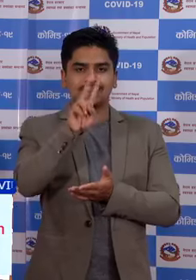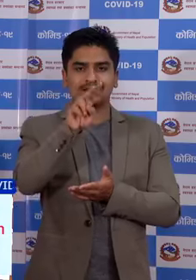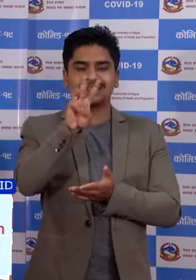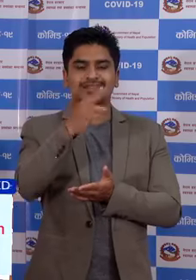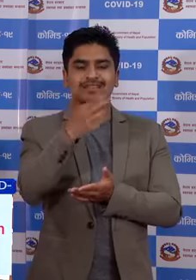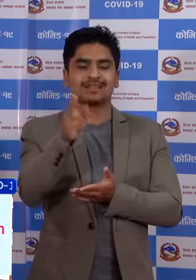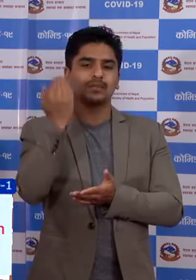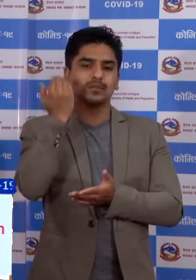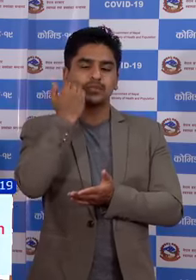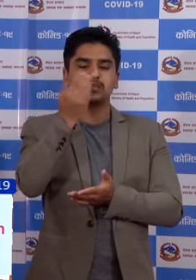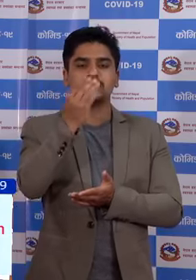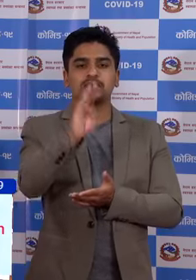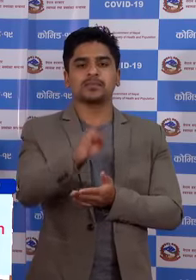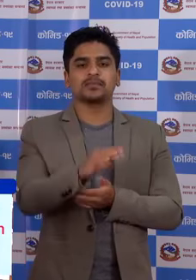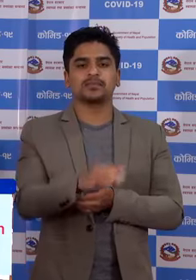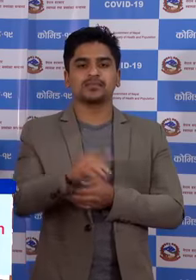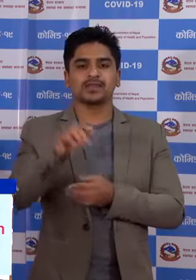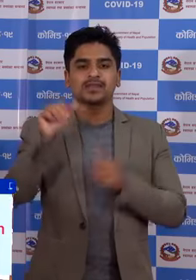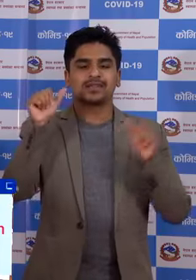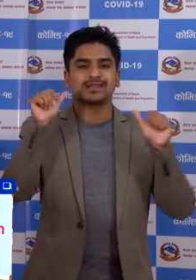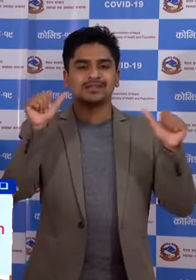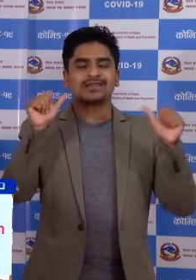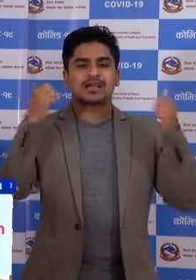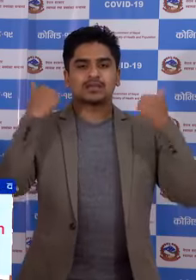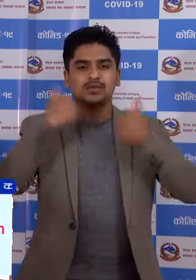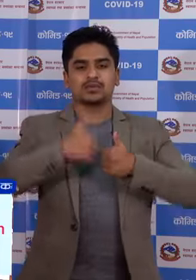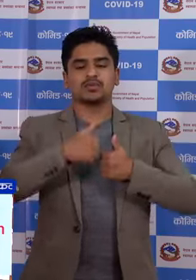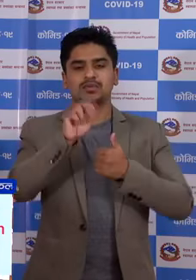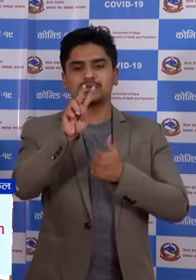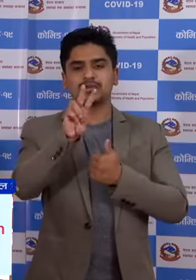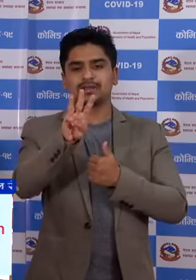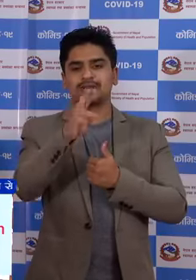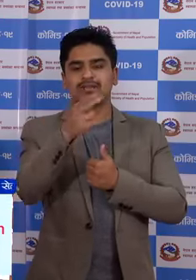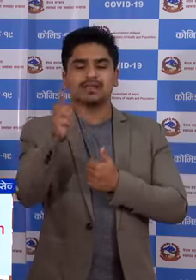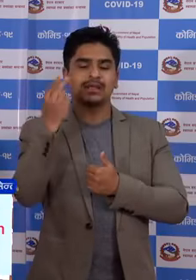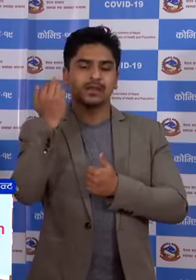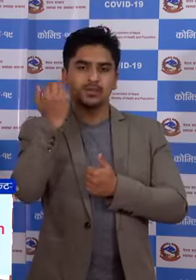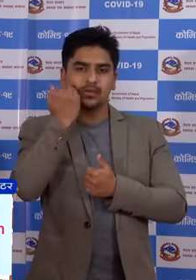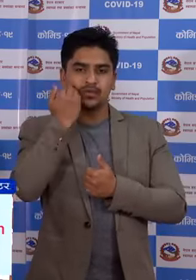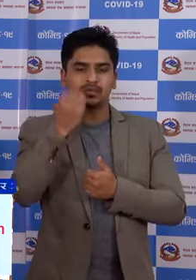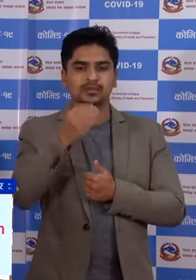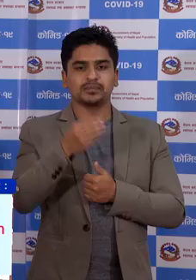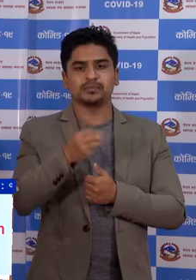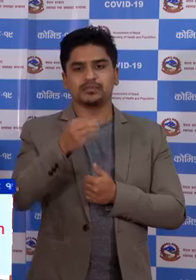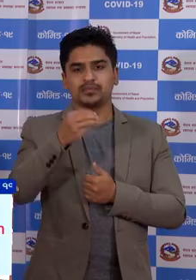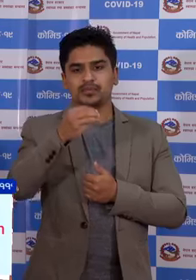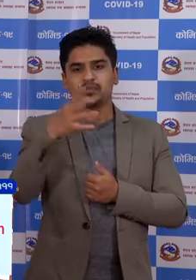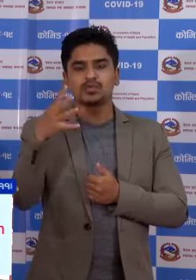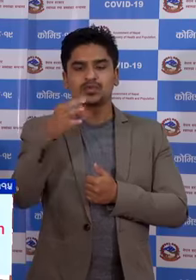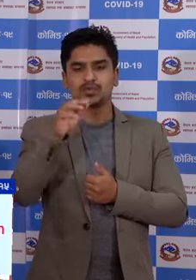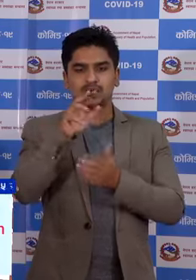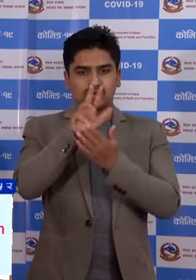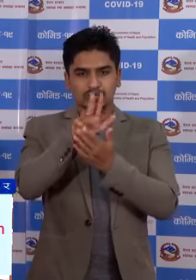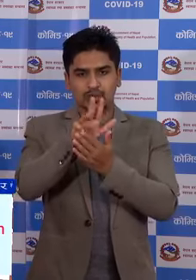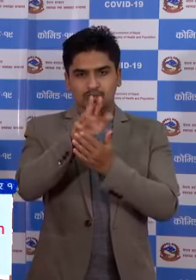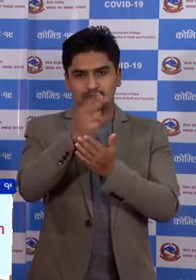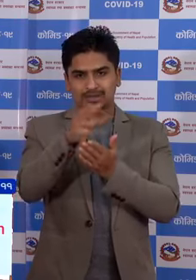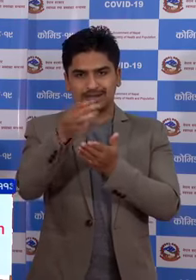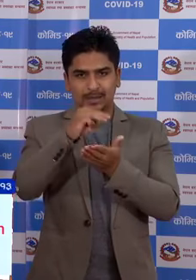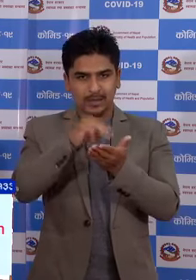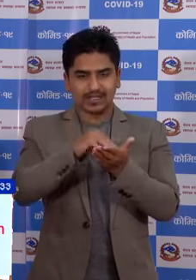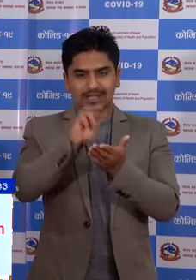पूरूसुनुनुच जाजर कोटको 3 जना पूरूसुनुच रजसूर्खेत को 9 जना महिला